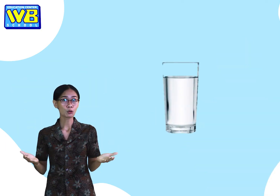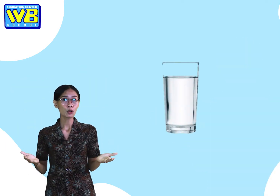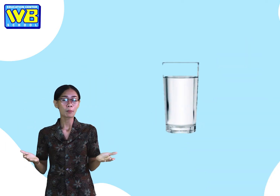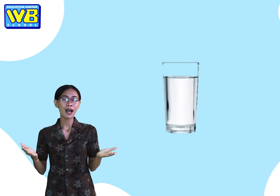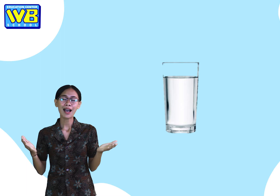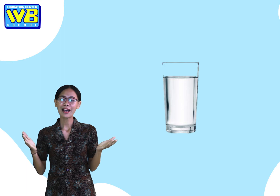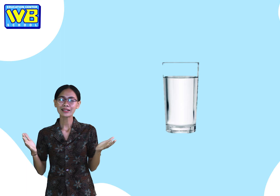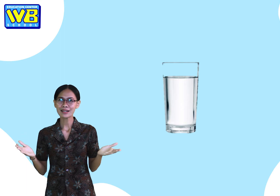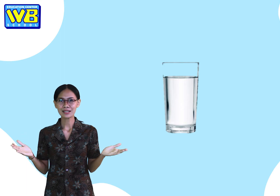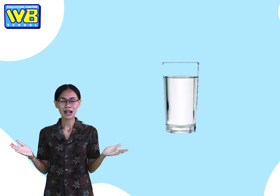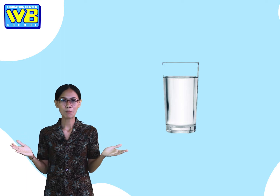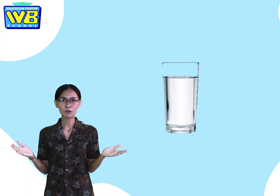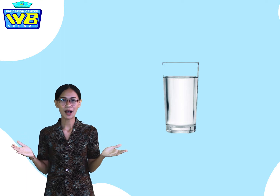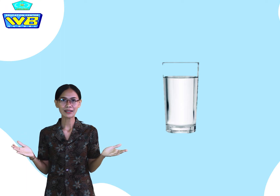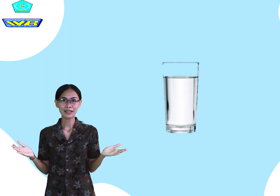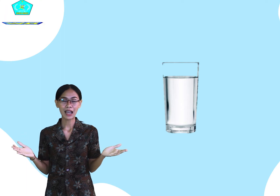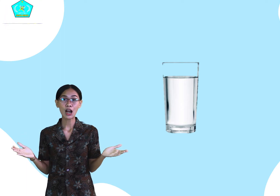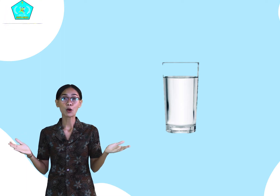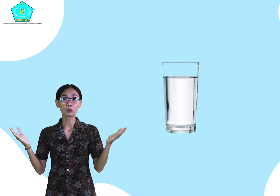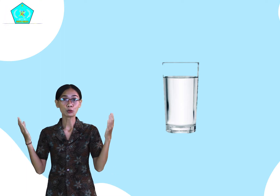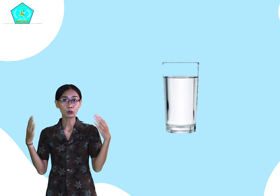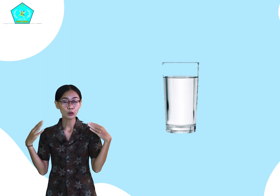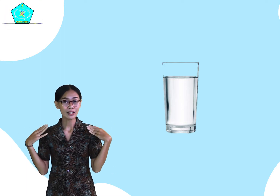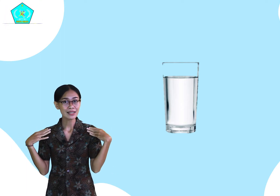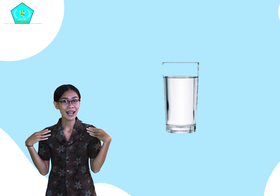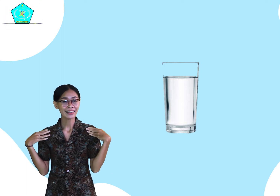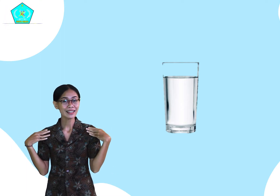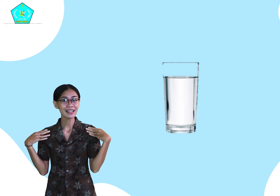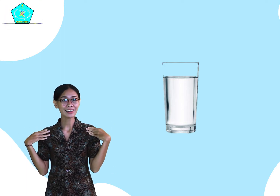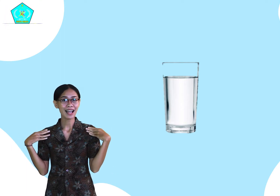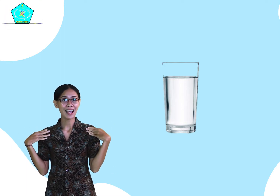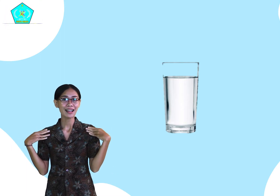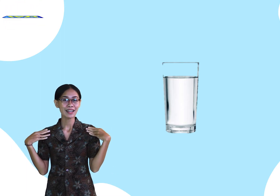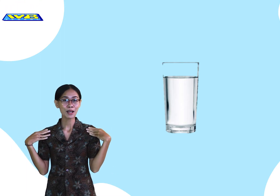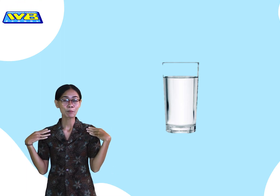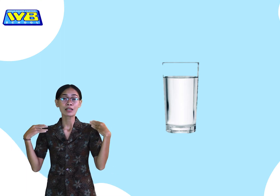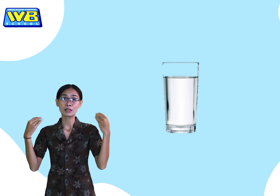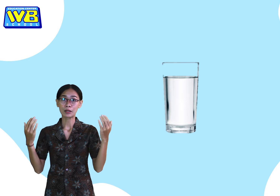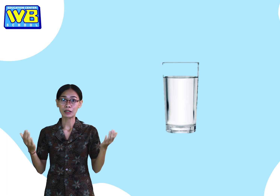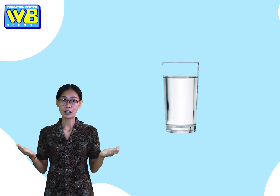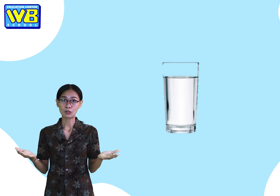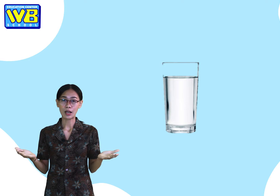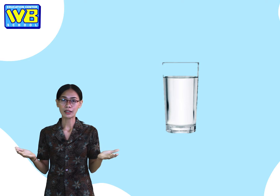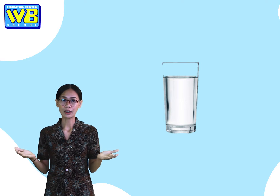banyak sekali manfaatnya untuk kesehatan kita. Seperti yang sudah kita